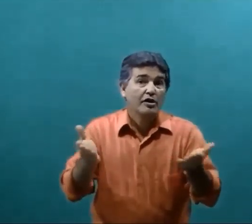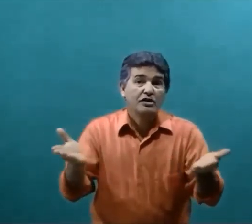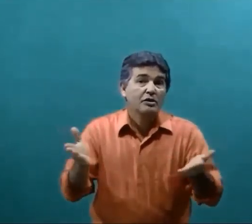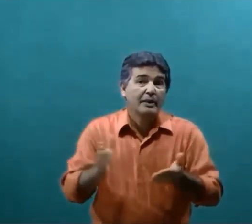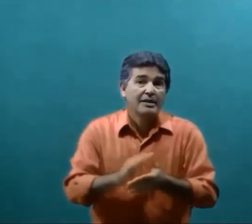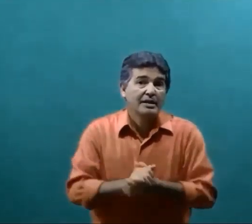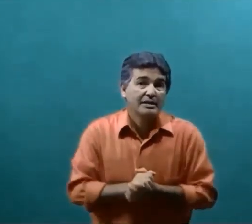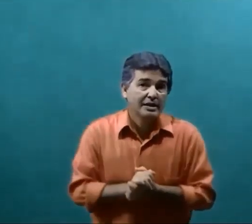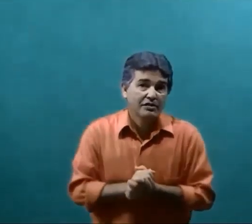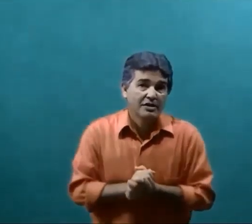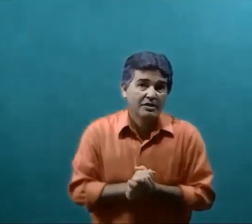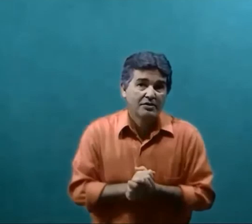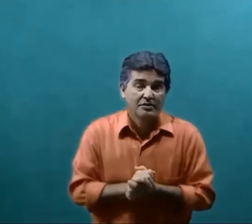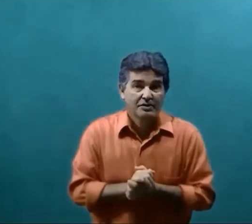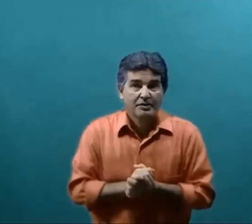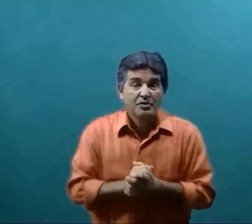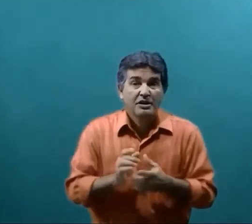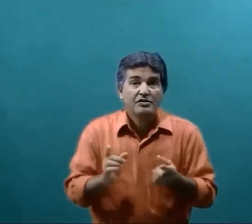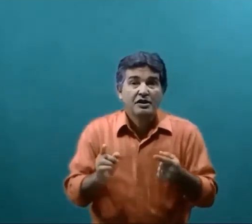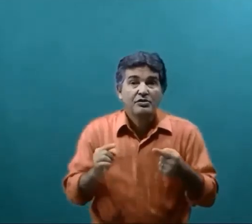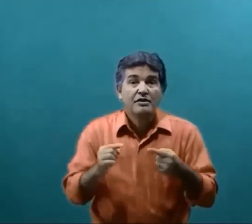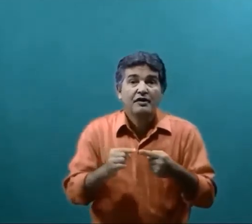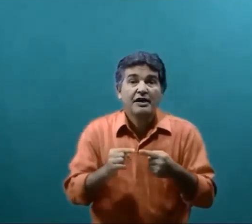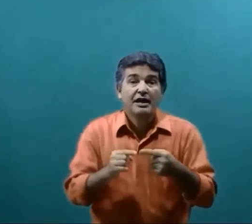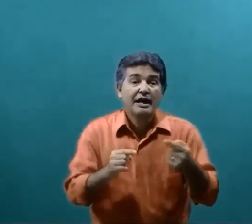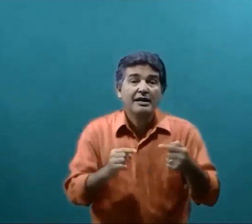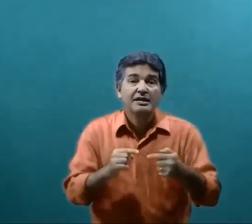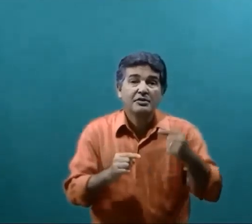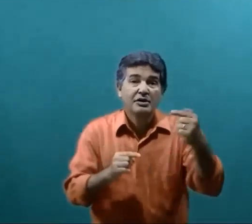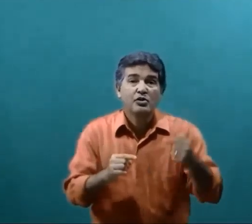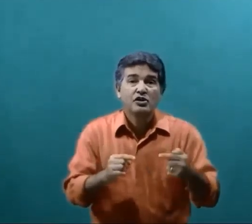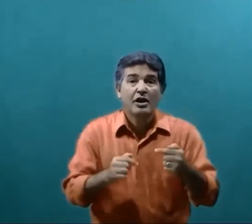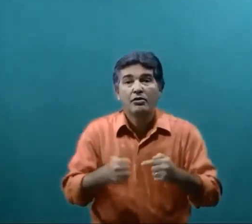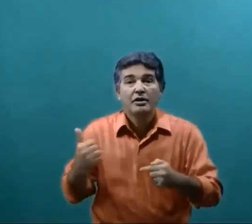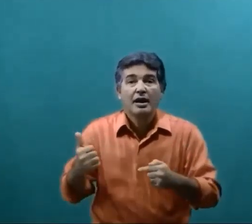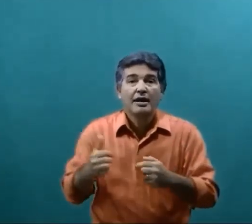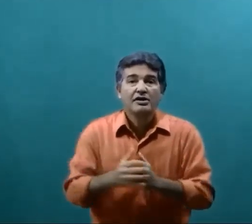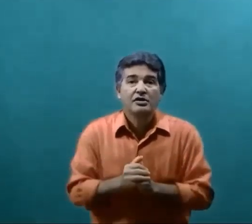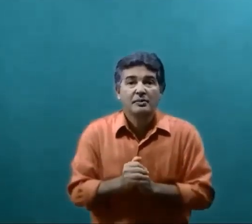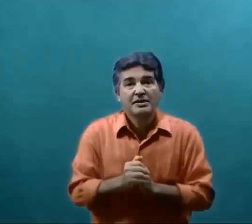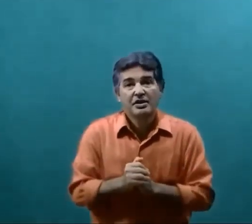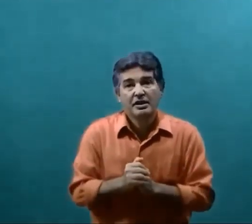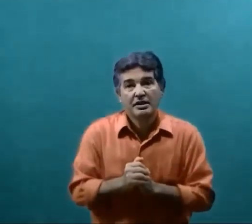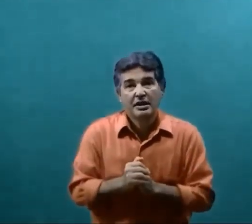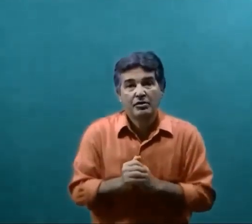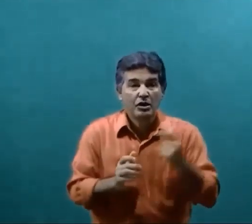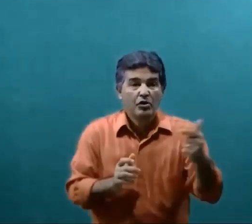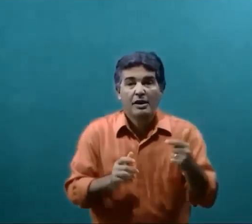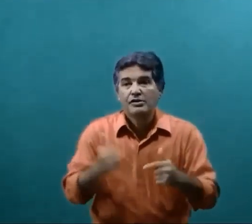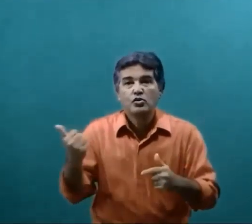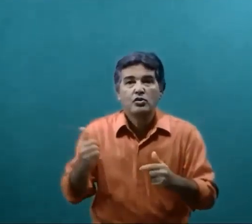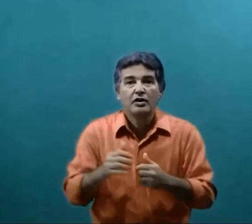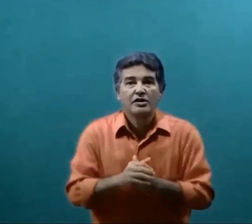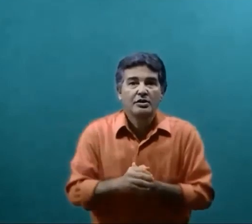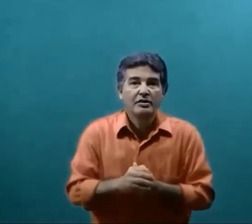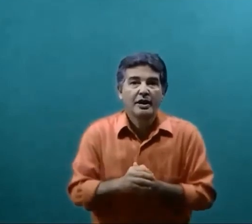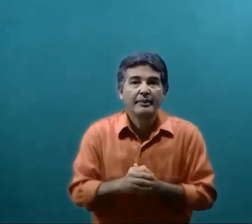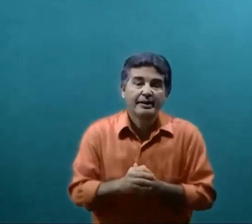questão De prazer e satisfação Muitas vezes Não se faz nem ligação Entre o sal A questão da pressão arterial Ou açúcar A questão do diabetes